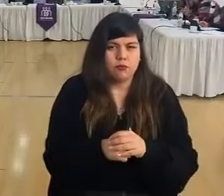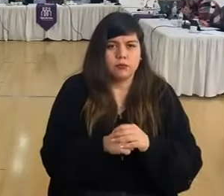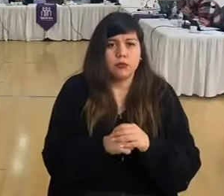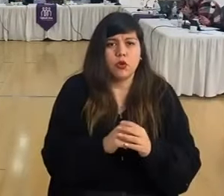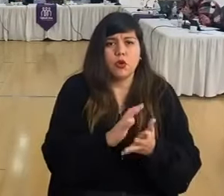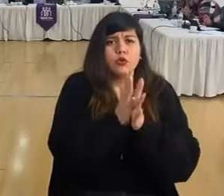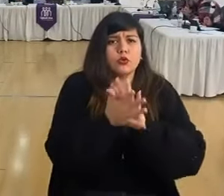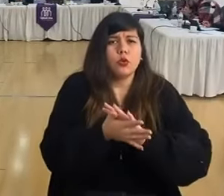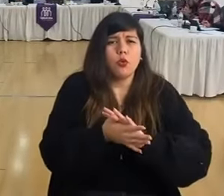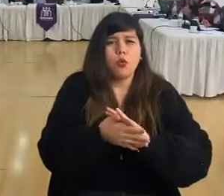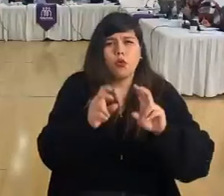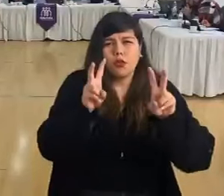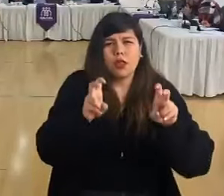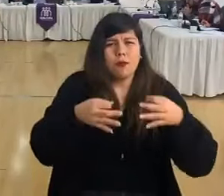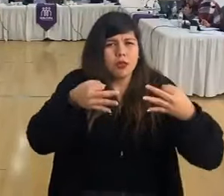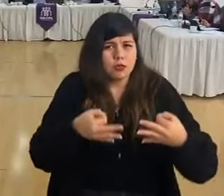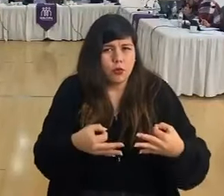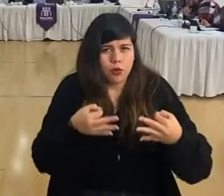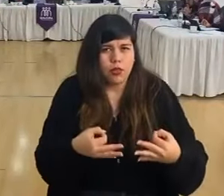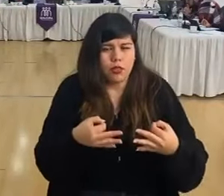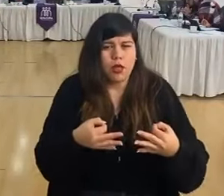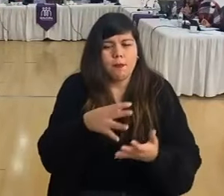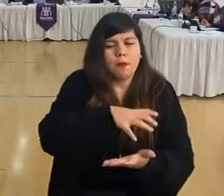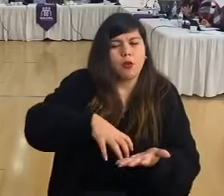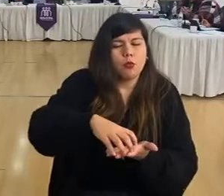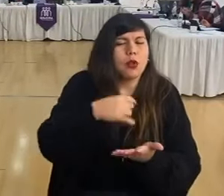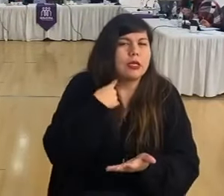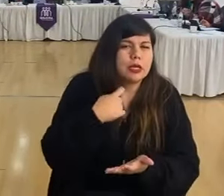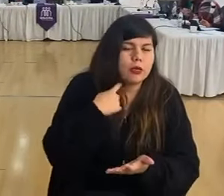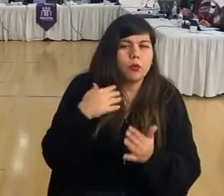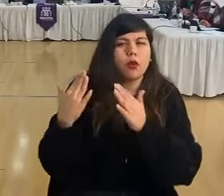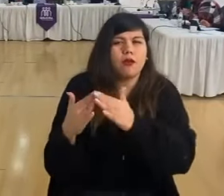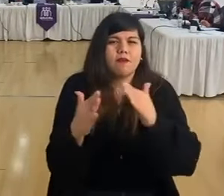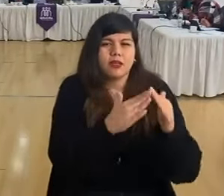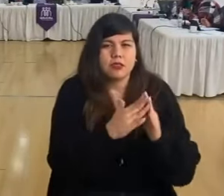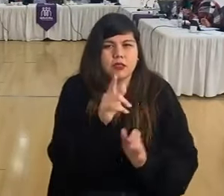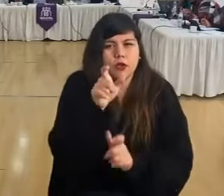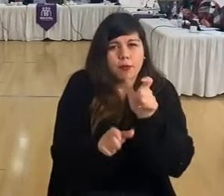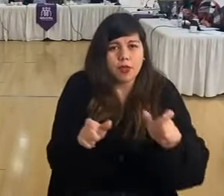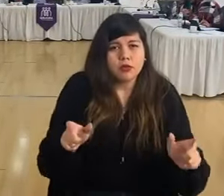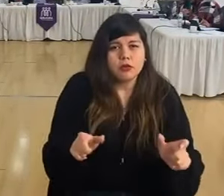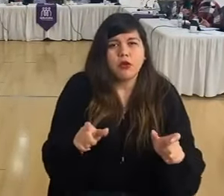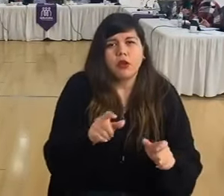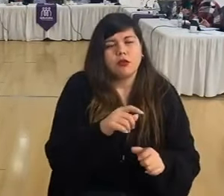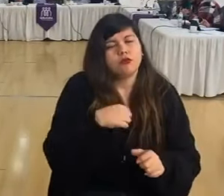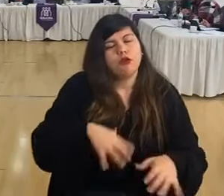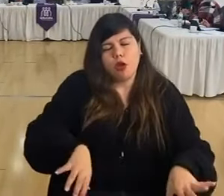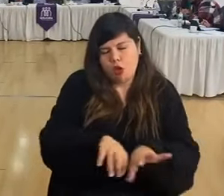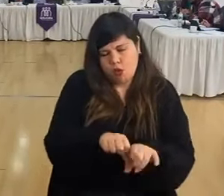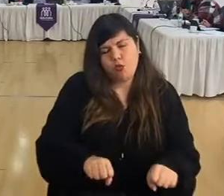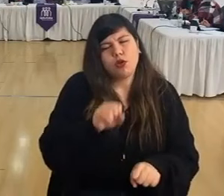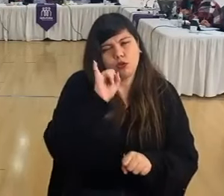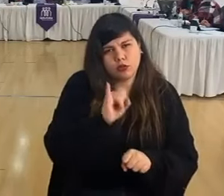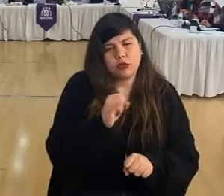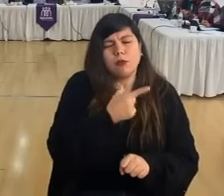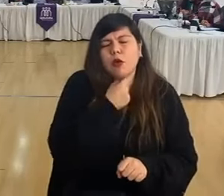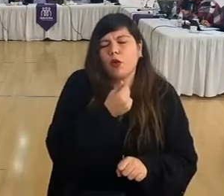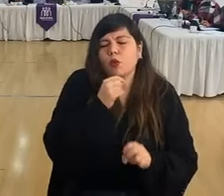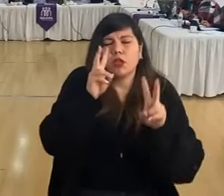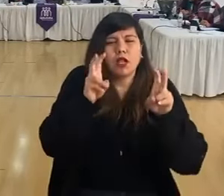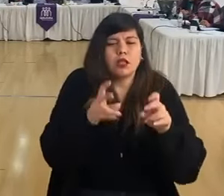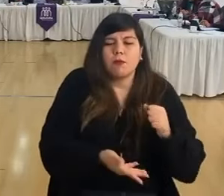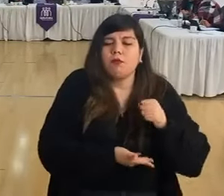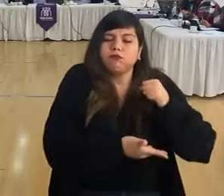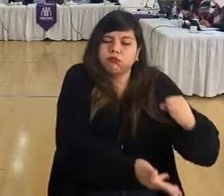Todo lo que sea seguridad para la comuna, para los vecinos, para nuestra gente, siempre voy a estar de acuerdo. Me encanta el tema de que se